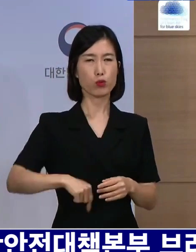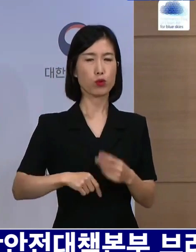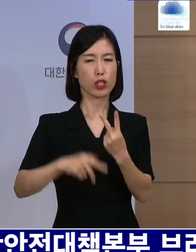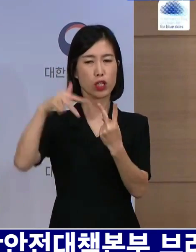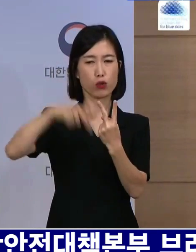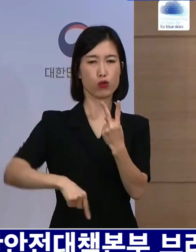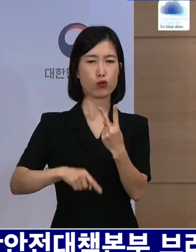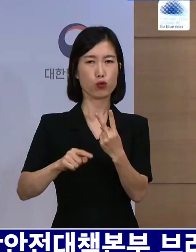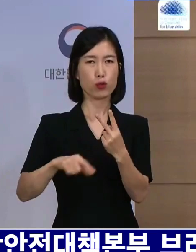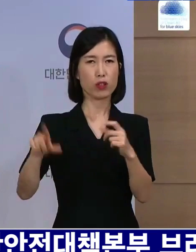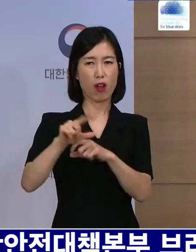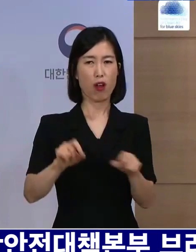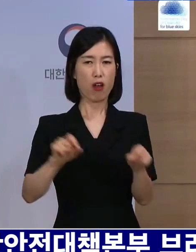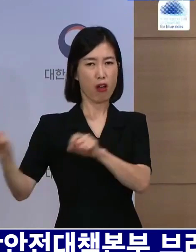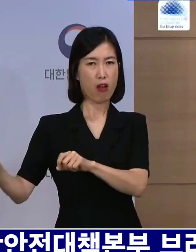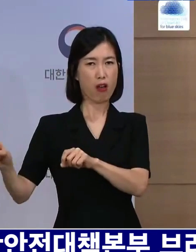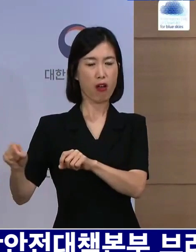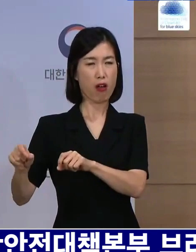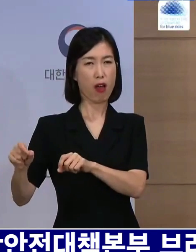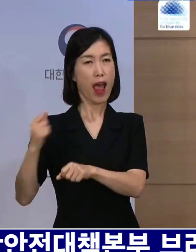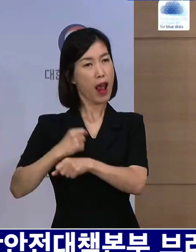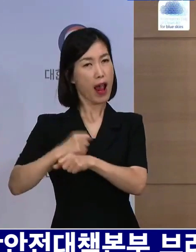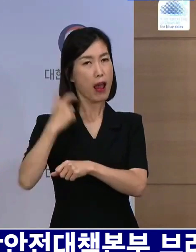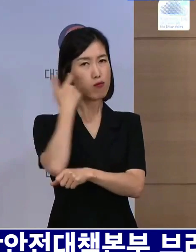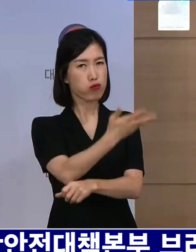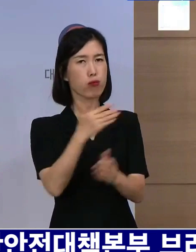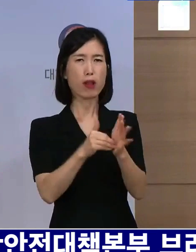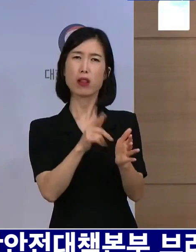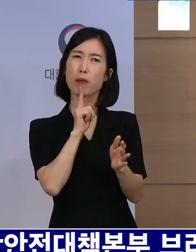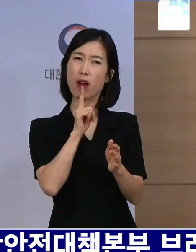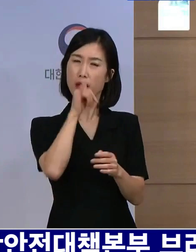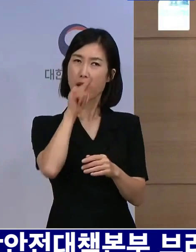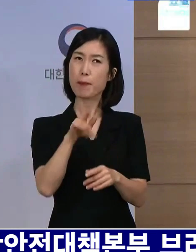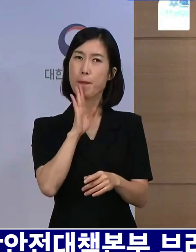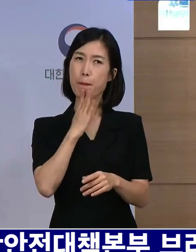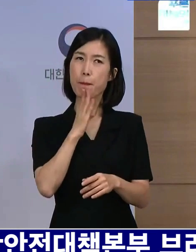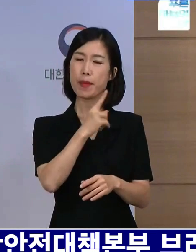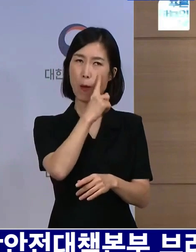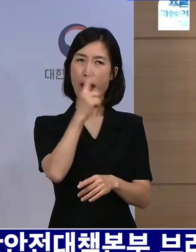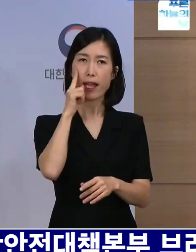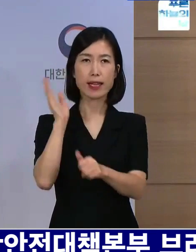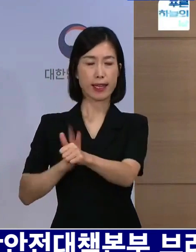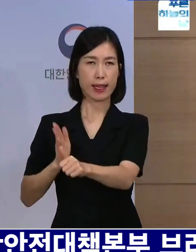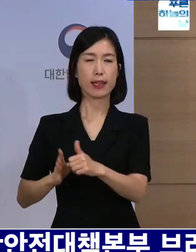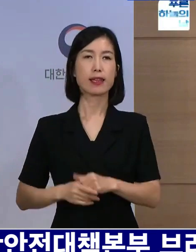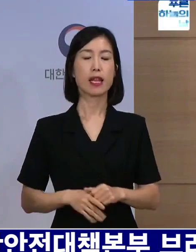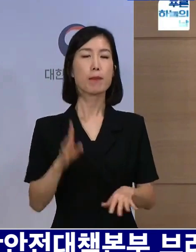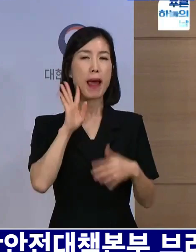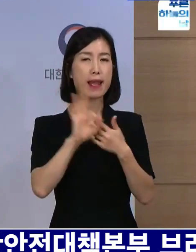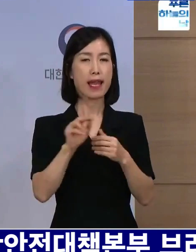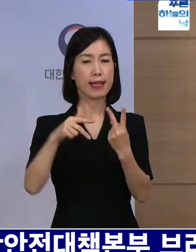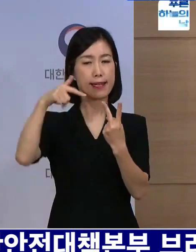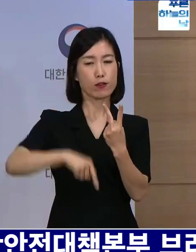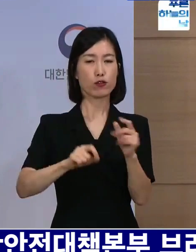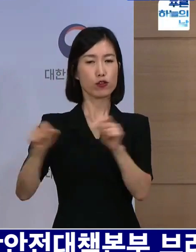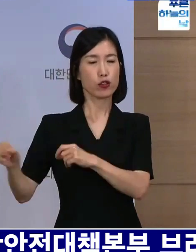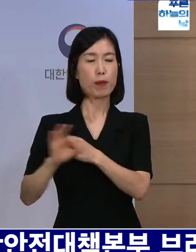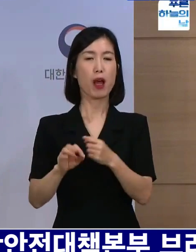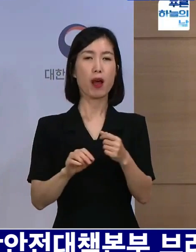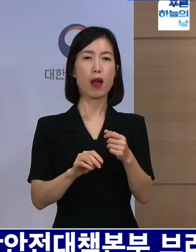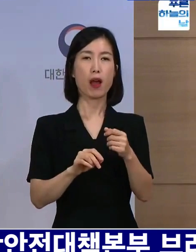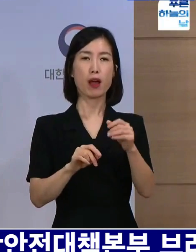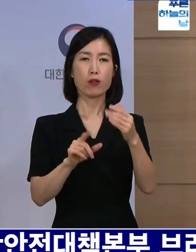수년을 제안했다고 하는데 이게 사실이 맞는지 또 궁금한 확인 부탁드립니다. 맞다면 8일에서